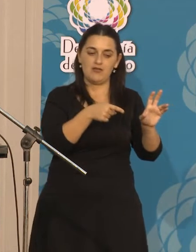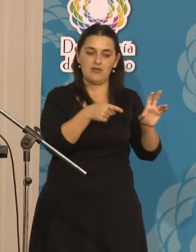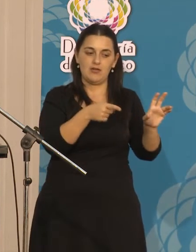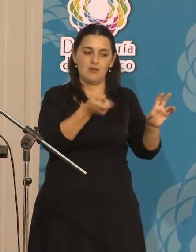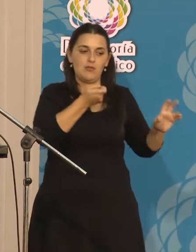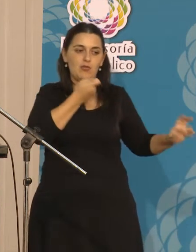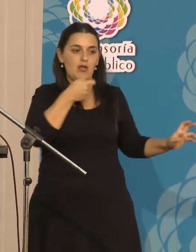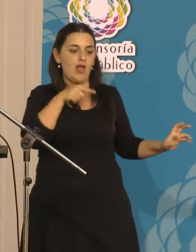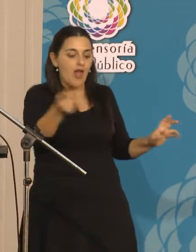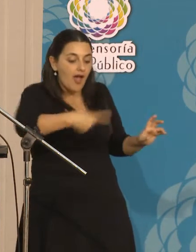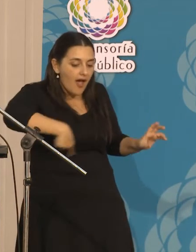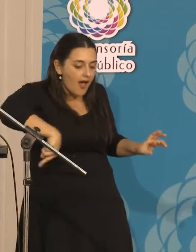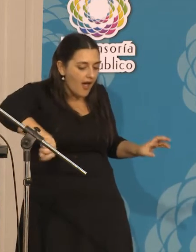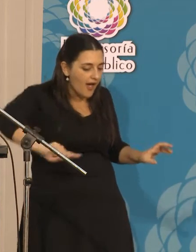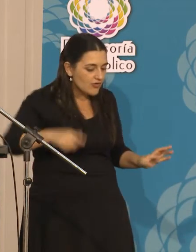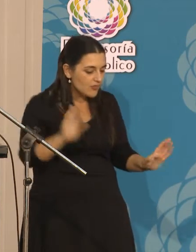más participación.